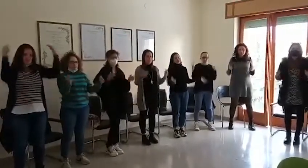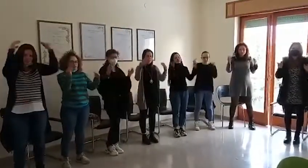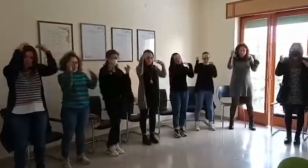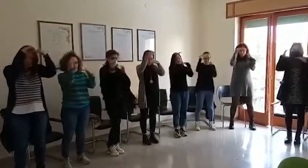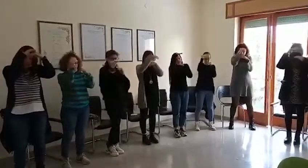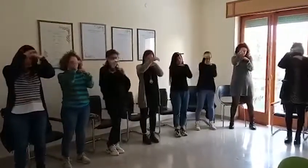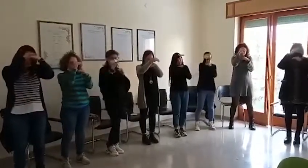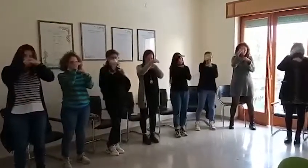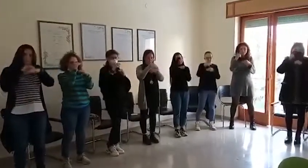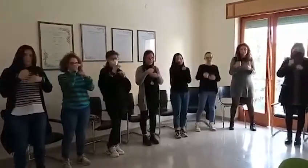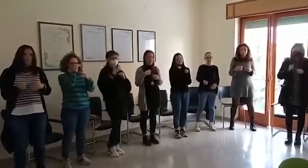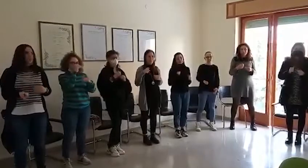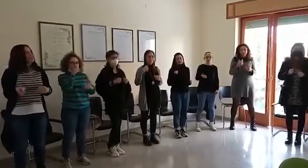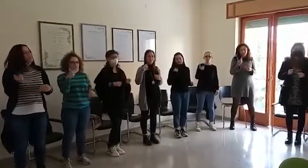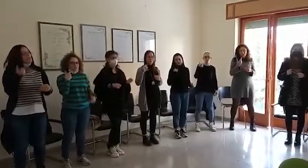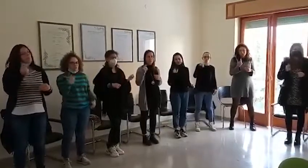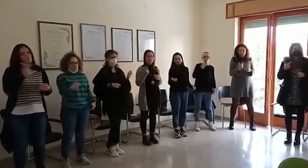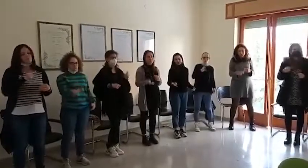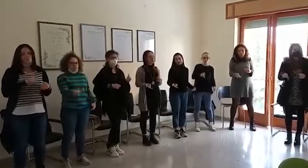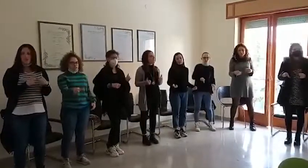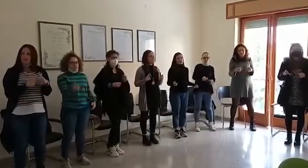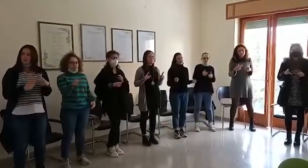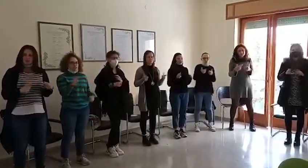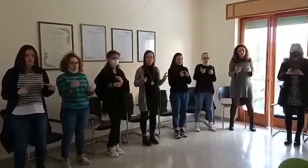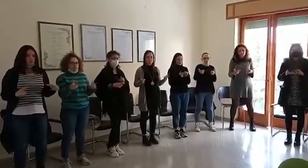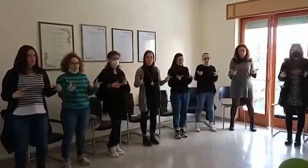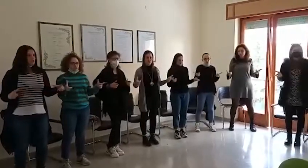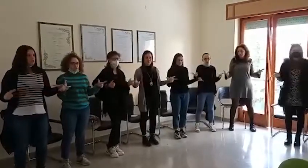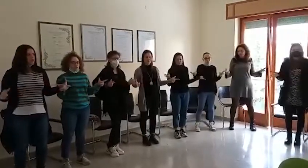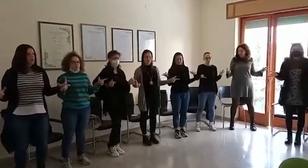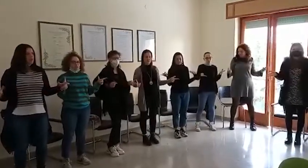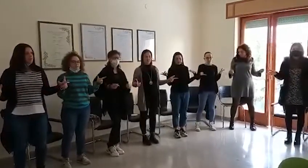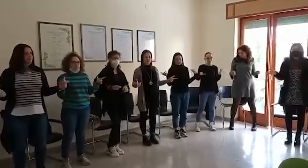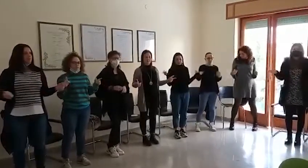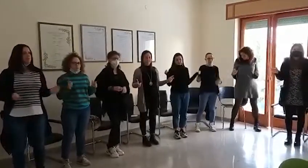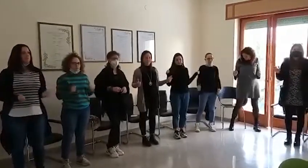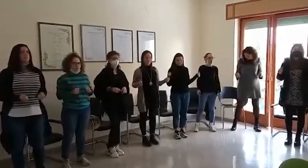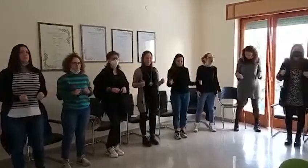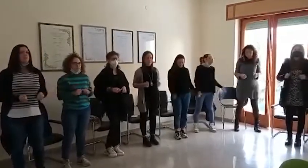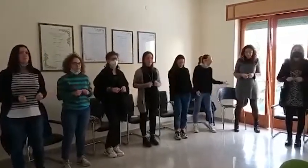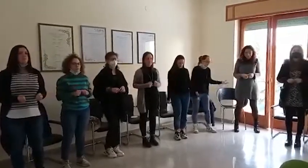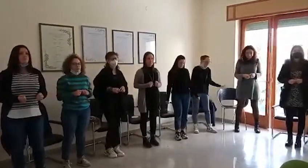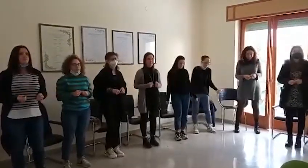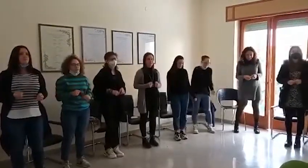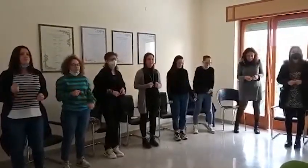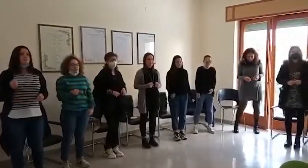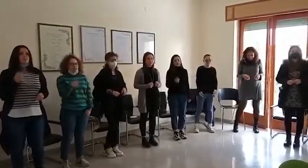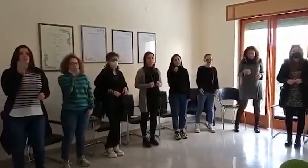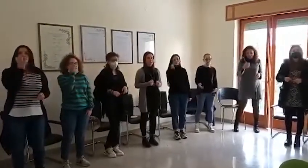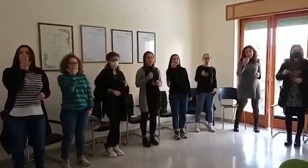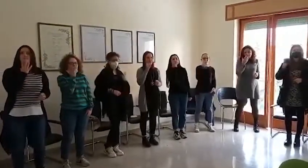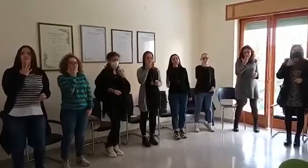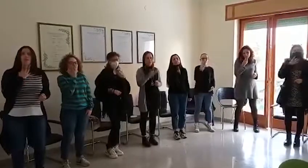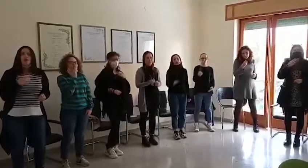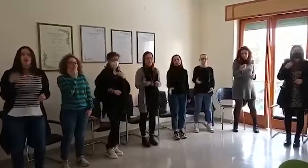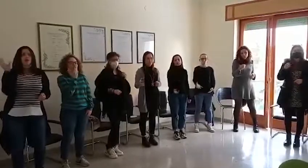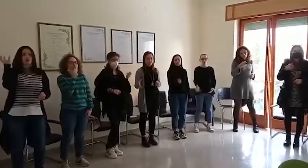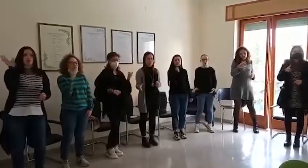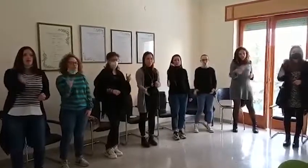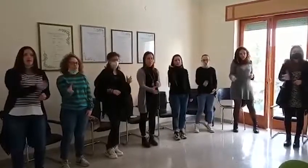sera un senso non c'è. Quelli che vedete sono giornalisti che stanno apprendendo la LIS, la